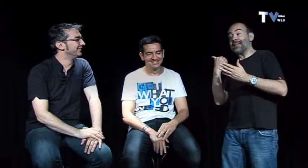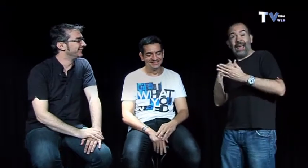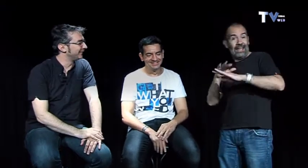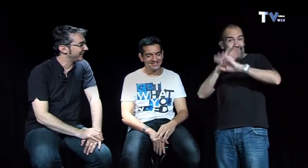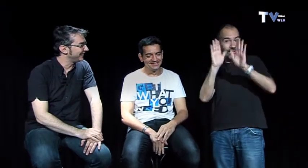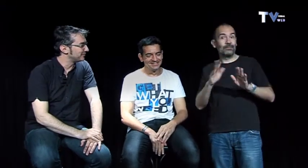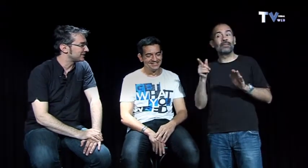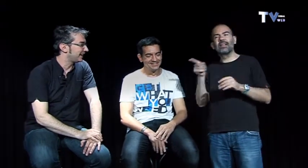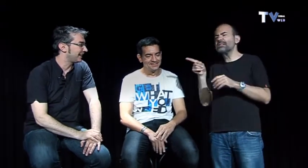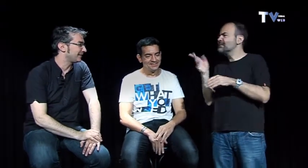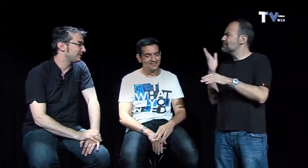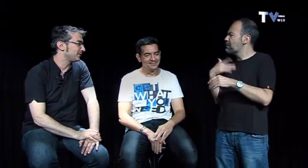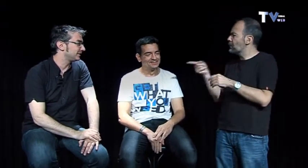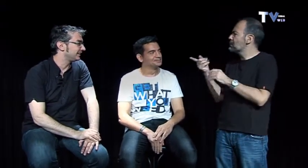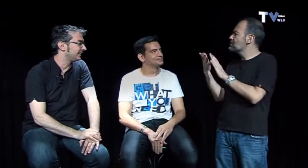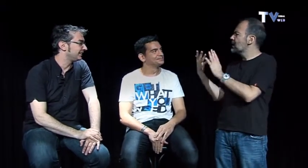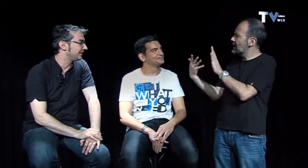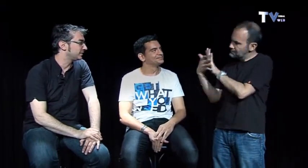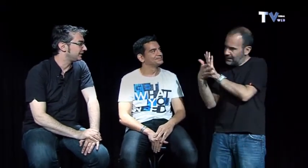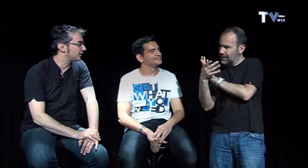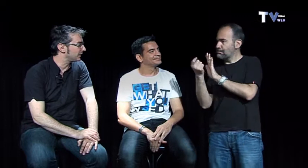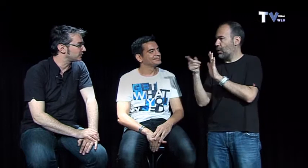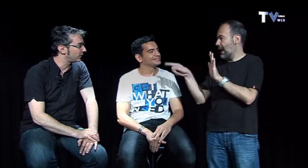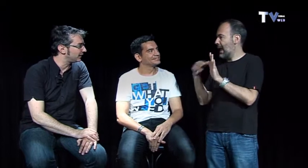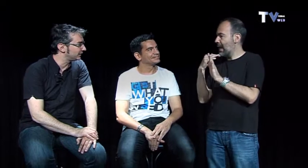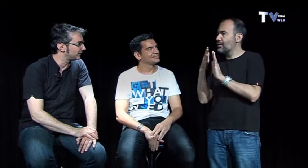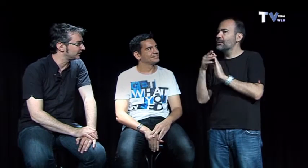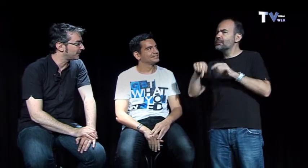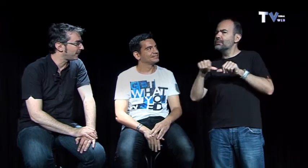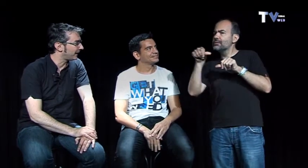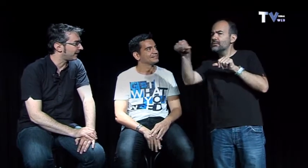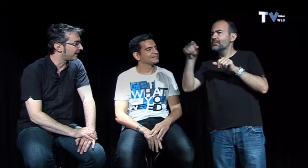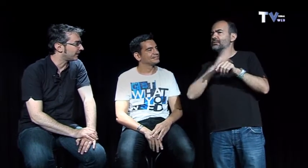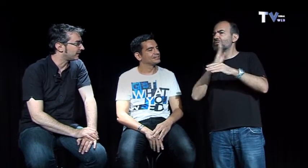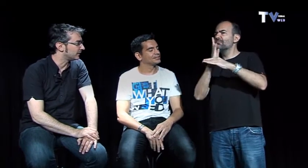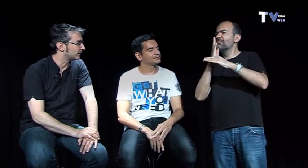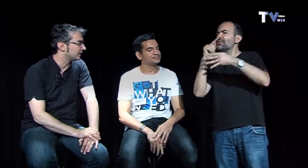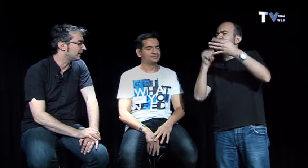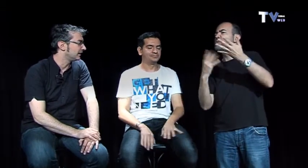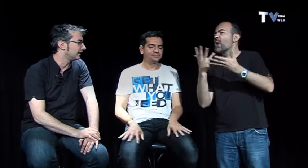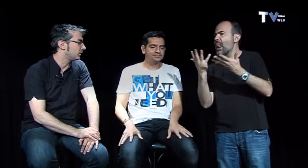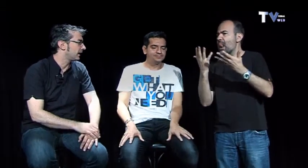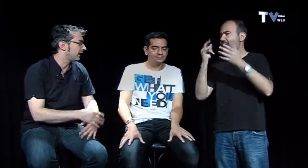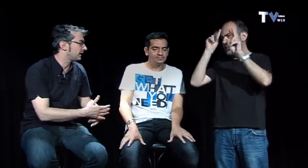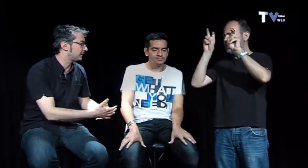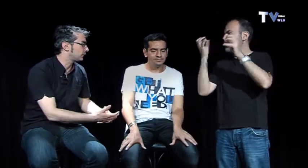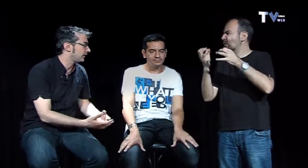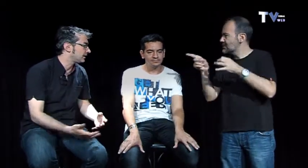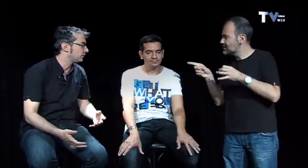muy bien pues nada ya acabamos y gustaría que nos expliques un poquito no sé como que que explica que hacéis ¿no?